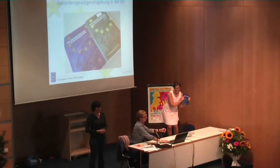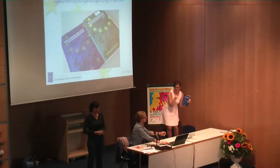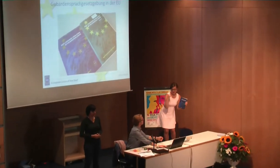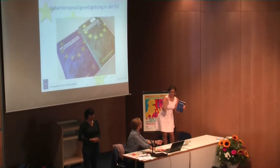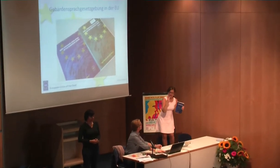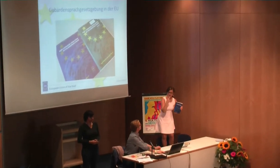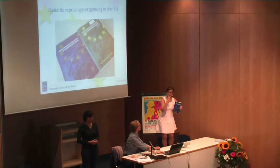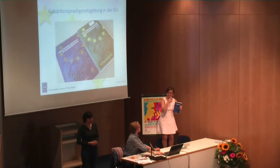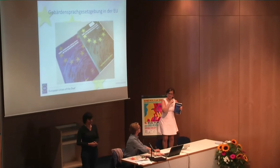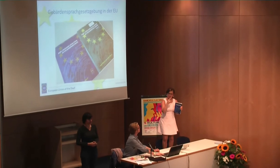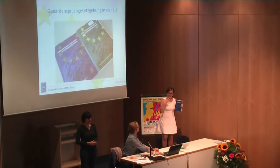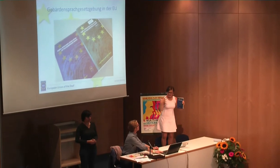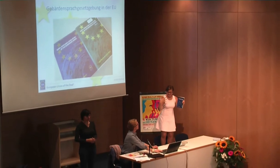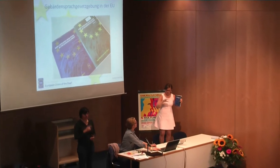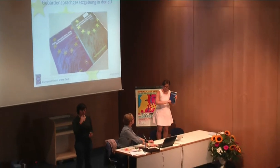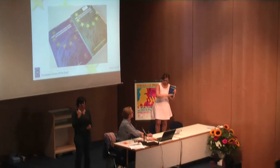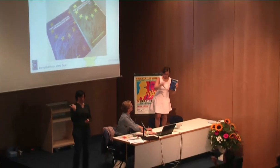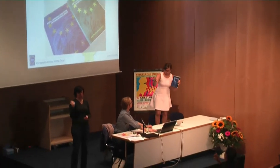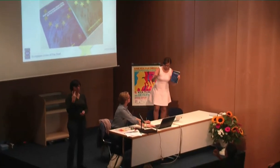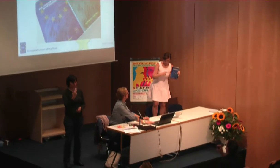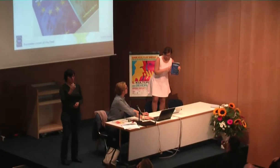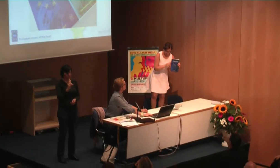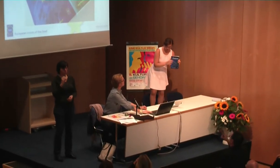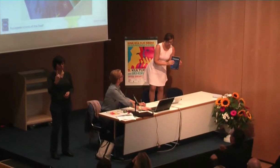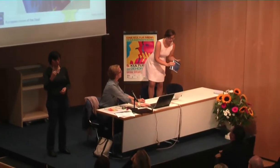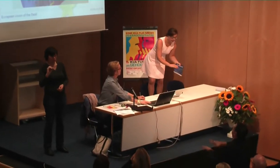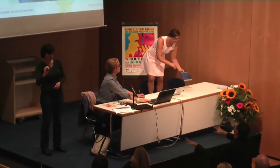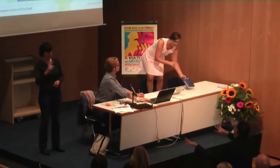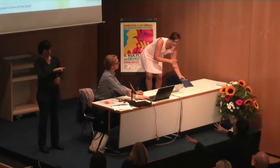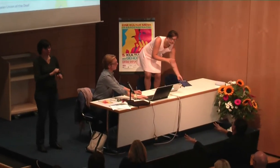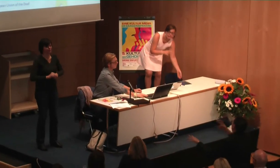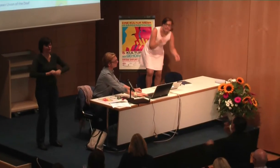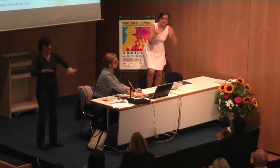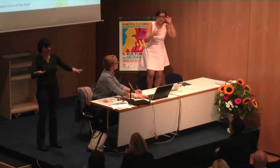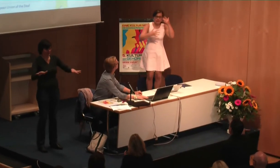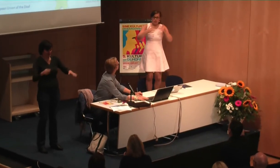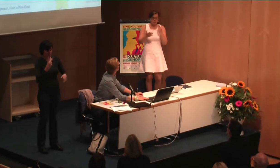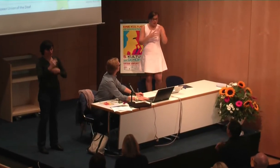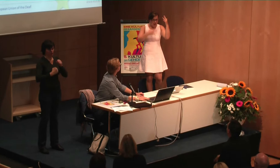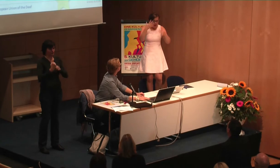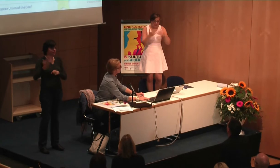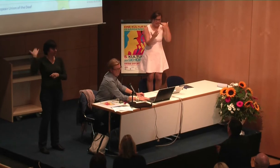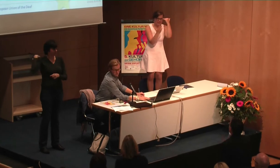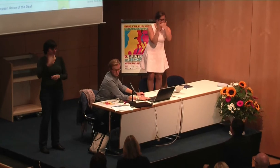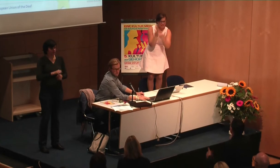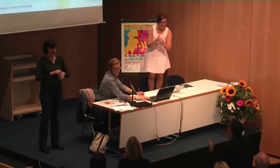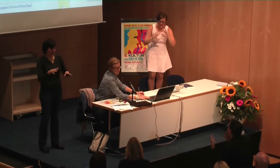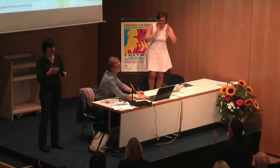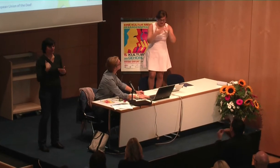Das ist 2010 erschienen, und dieses Buch zeigt